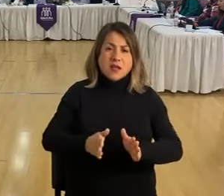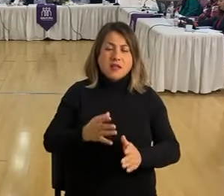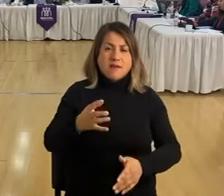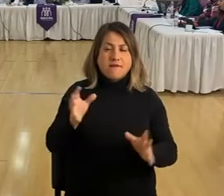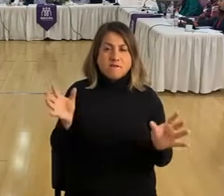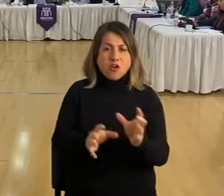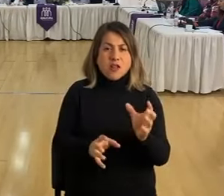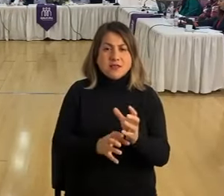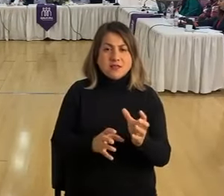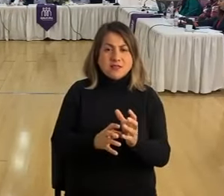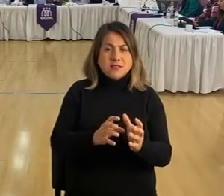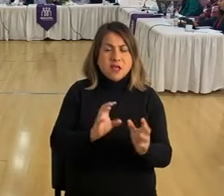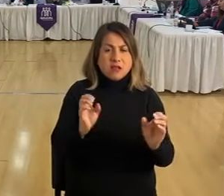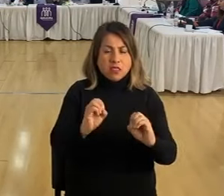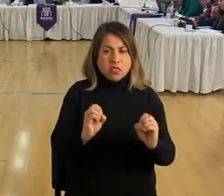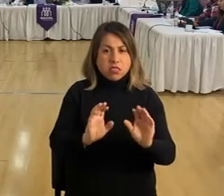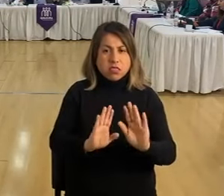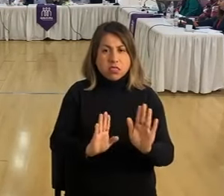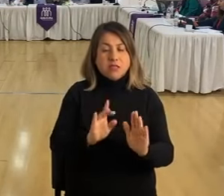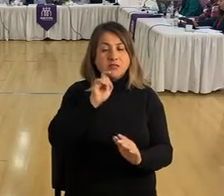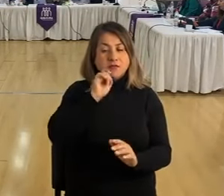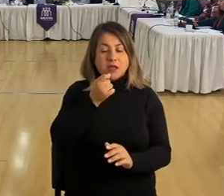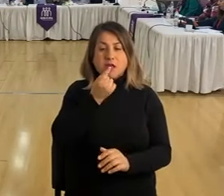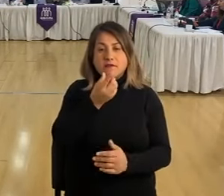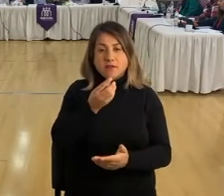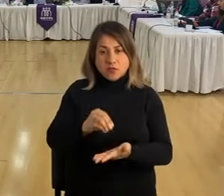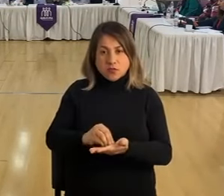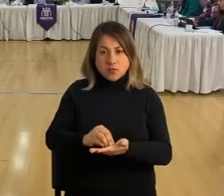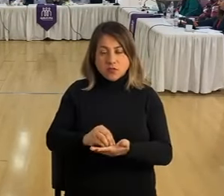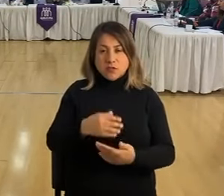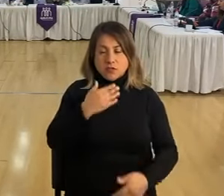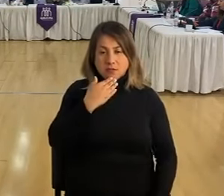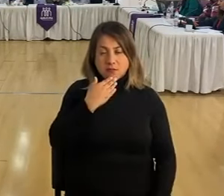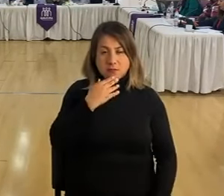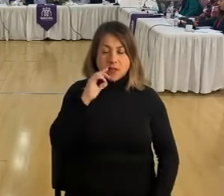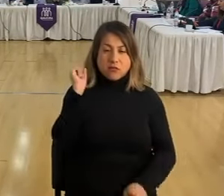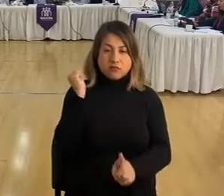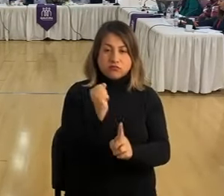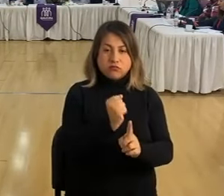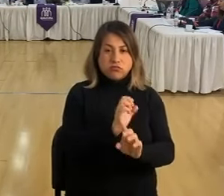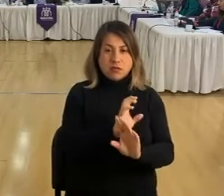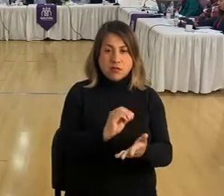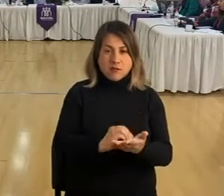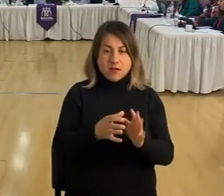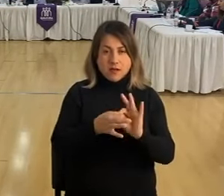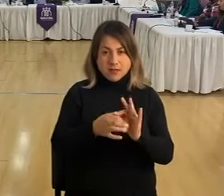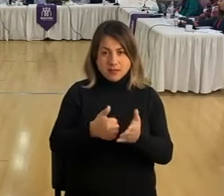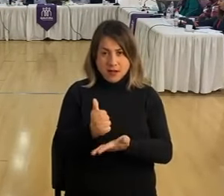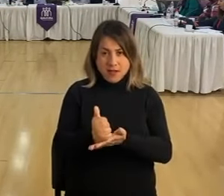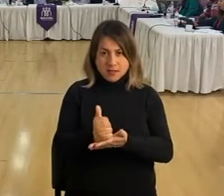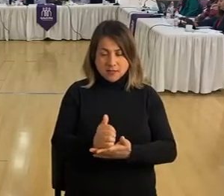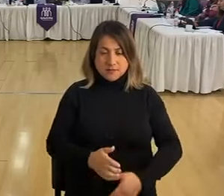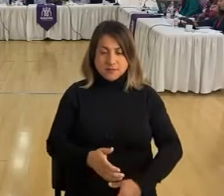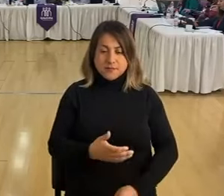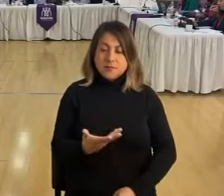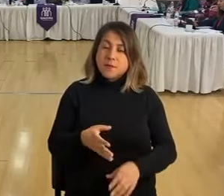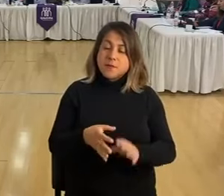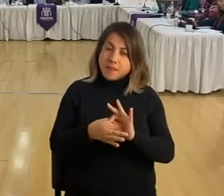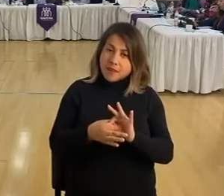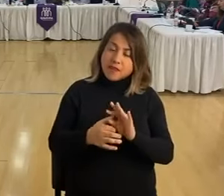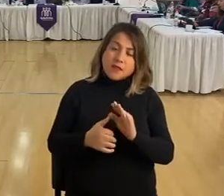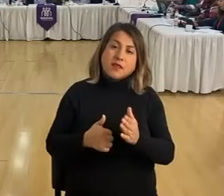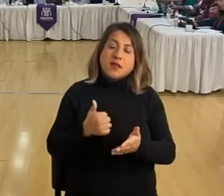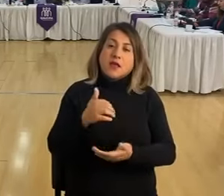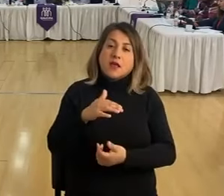violencia fue con respecto a la denuncia y al homicidio eso es que les muchas gracias muchas gracias